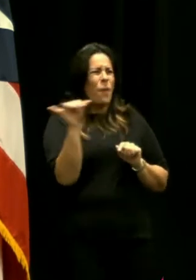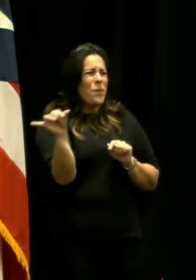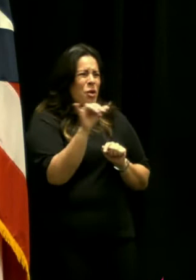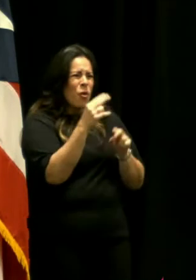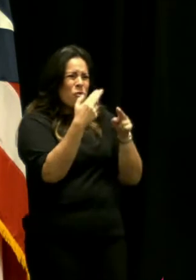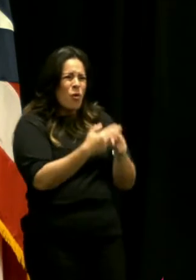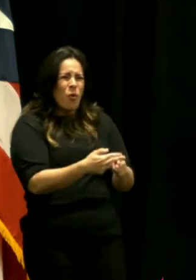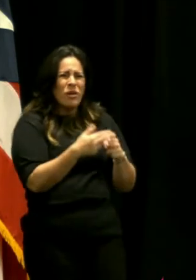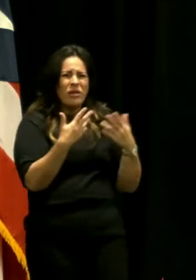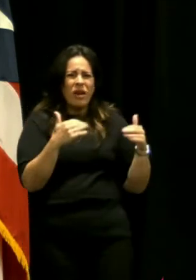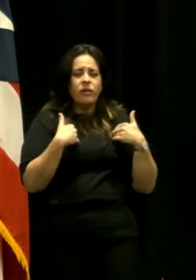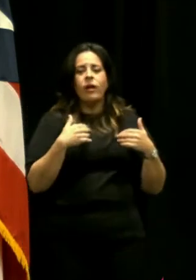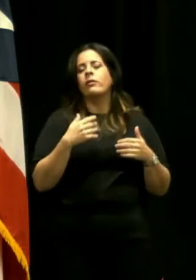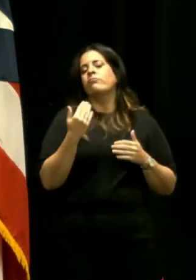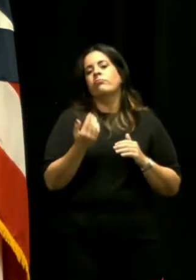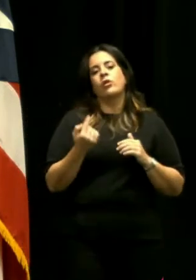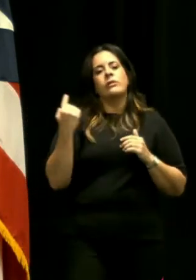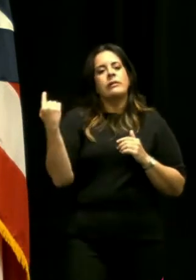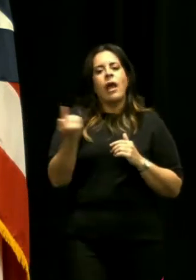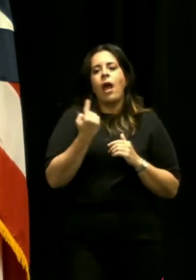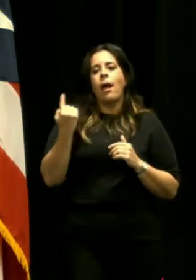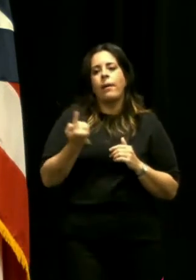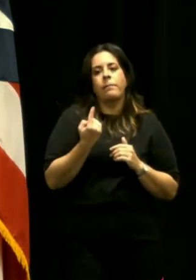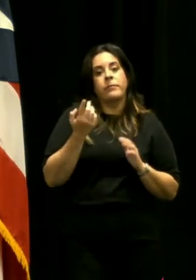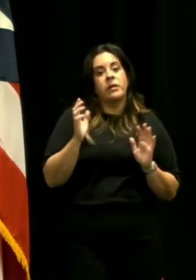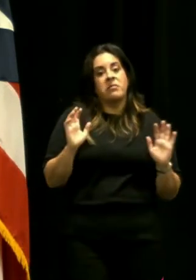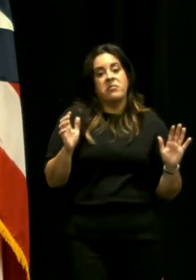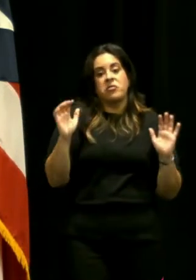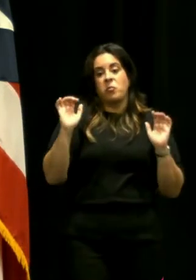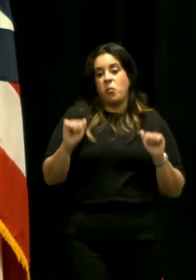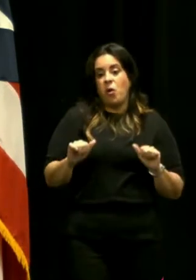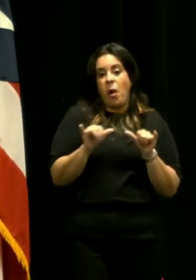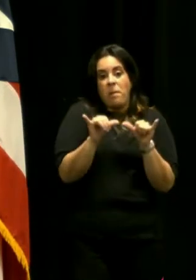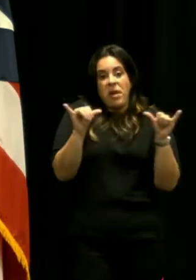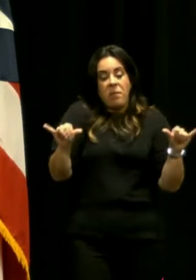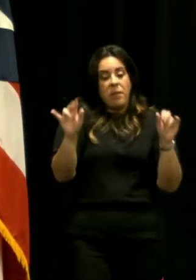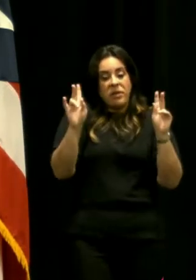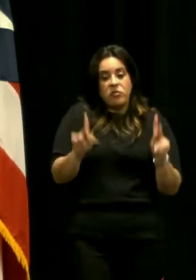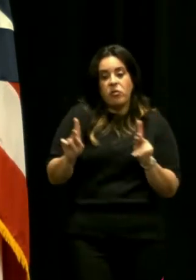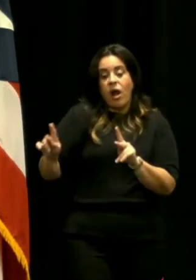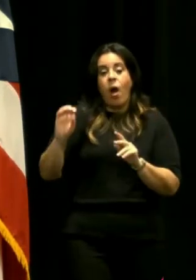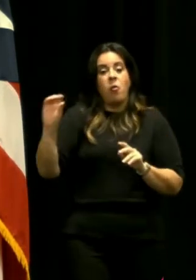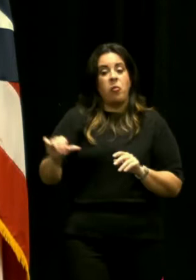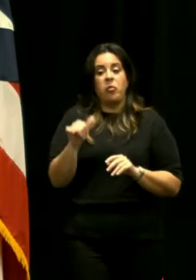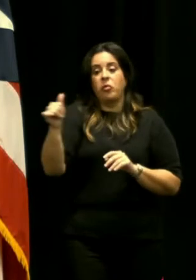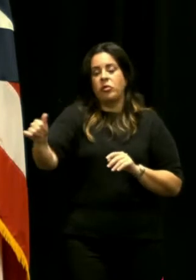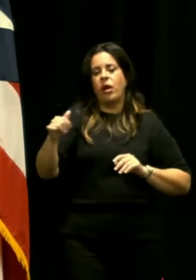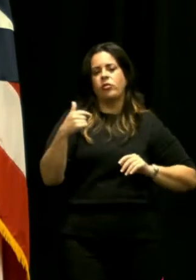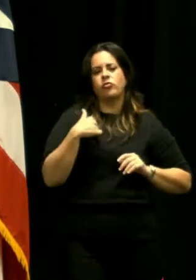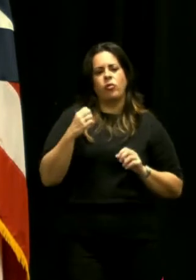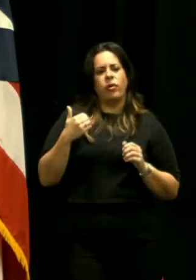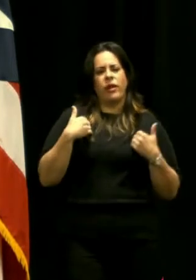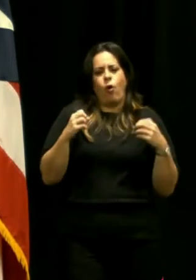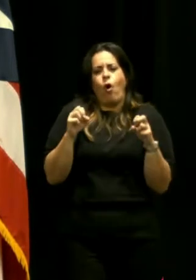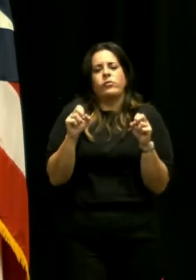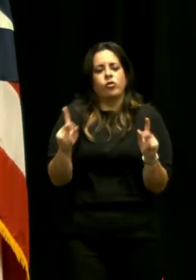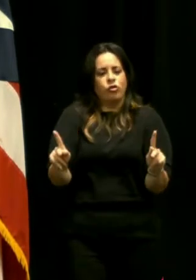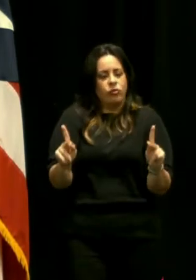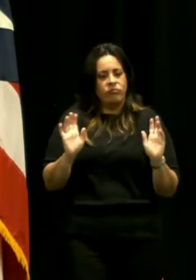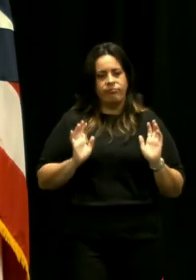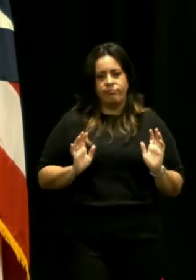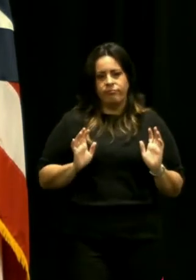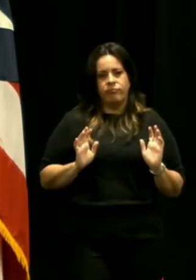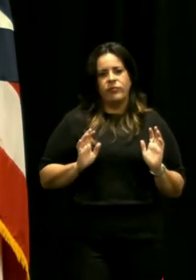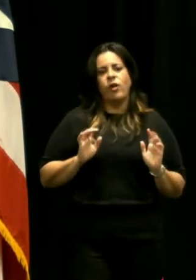en todo momento yo puedo o someter los mismos candidatos u otros candidatos yo voy a tener la opción tanto